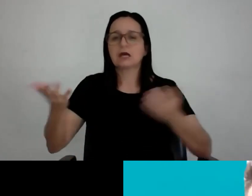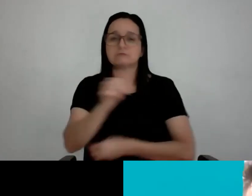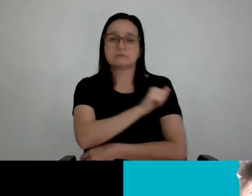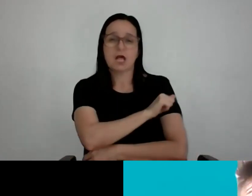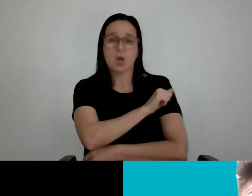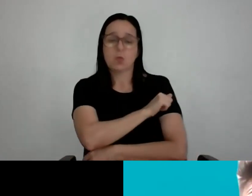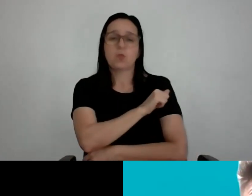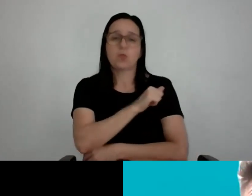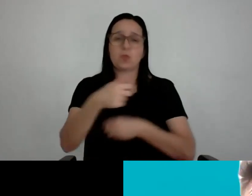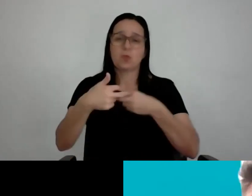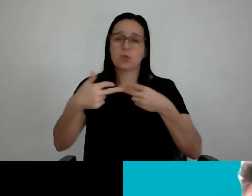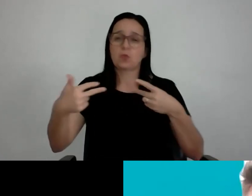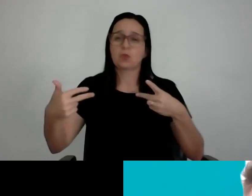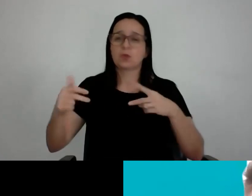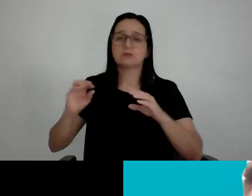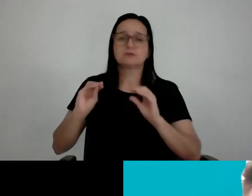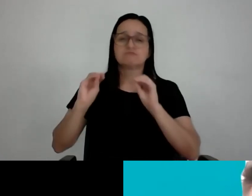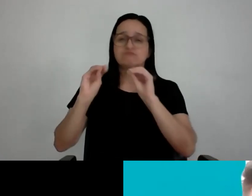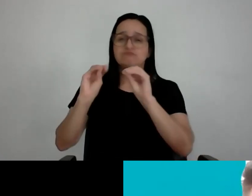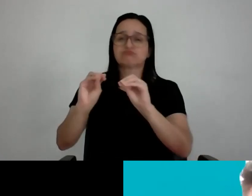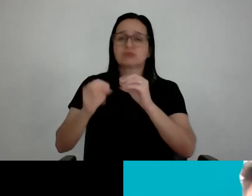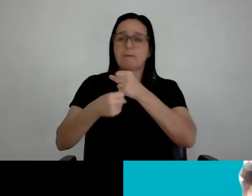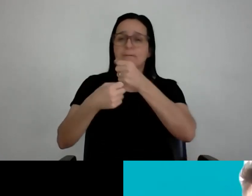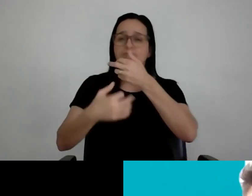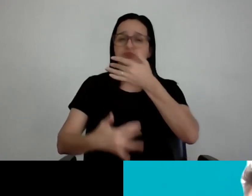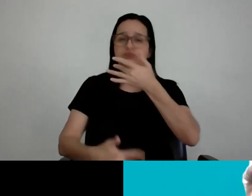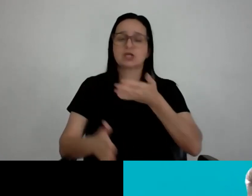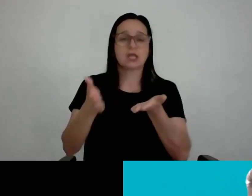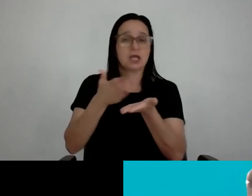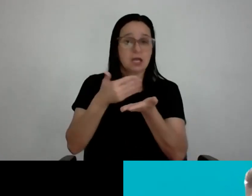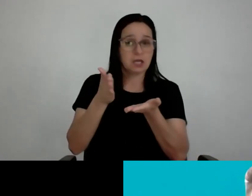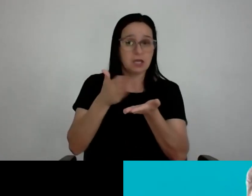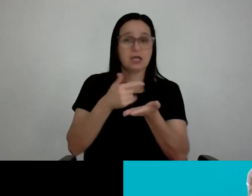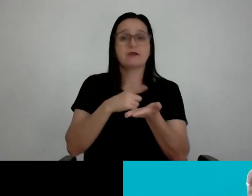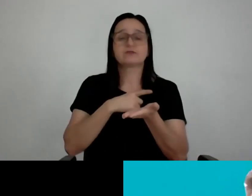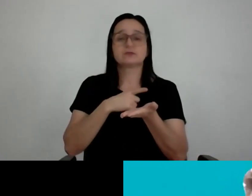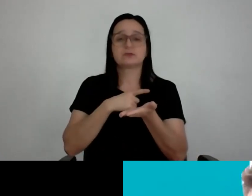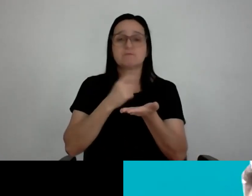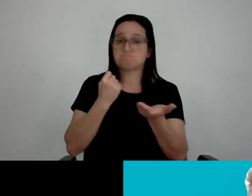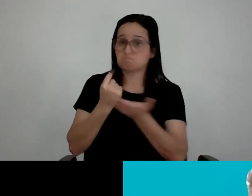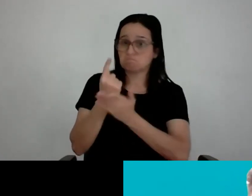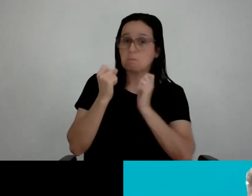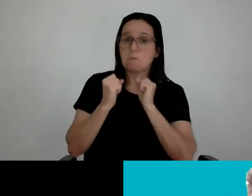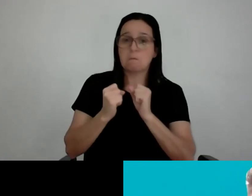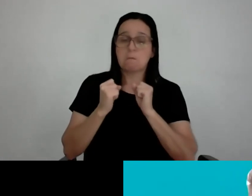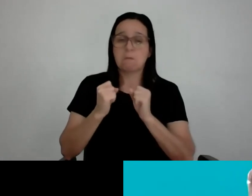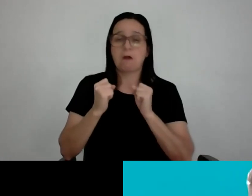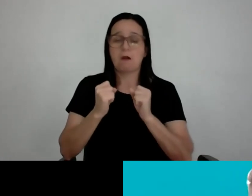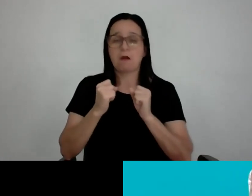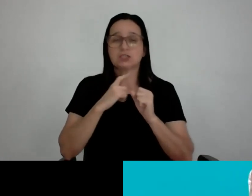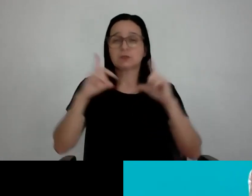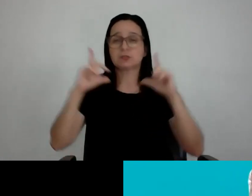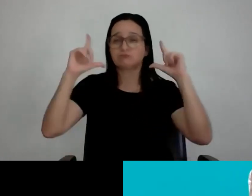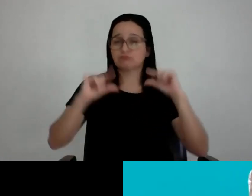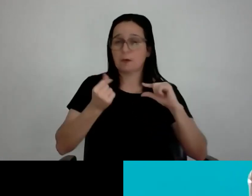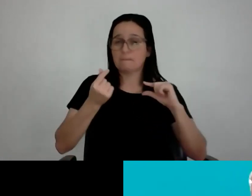é sempre bom. Ela mandou aqui no chat agora, acho. Ela acabou de mandar O livro da gente está na travessa também, a gente tentou botar o mais barato possível, a gente não está